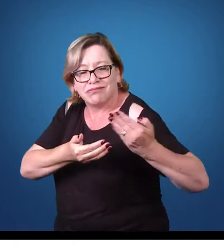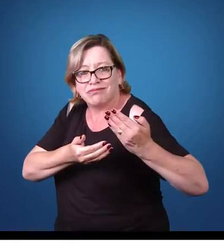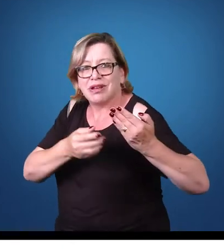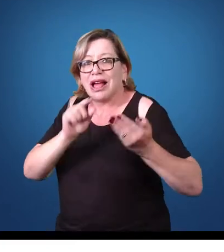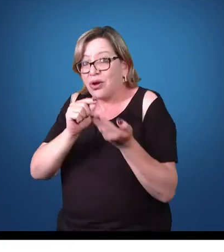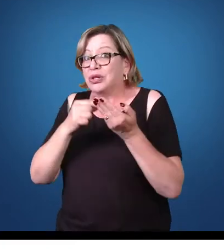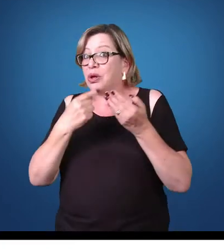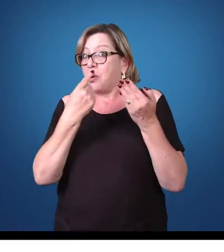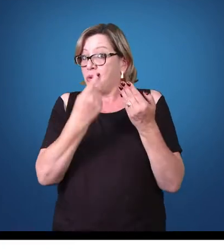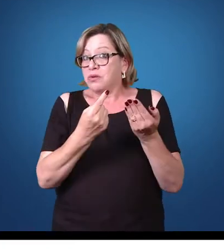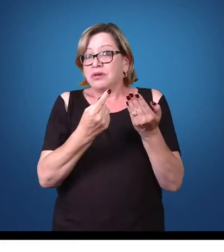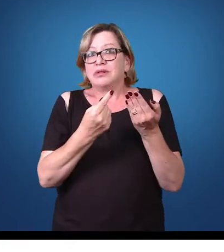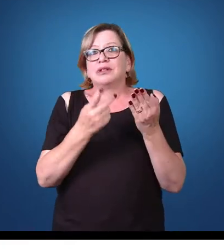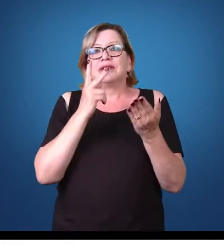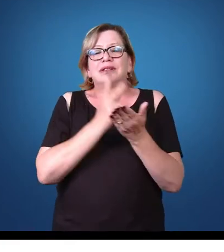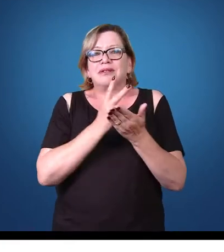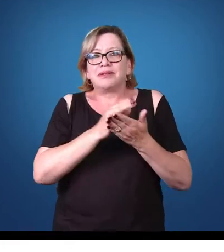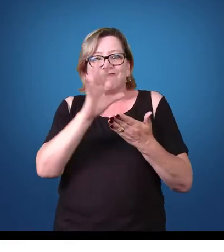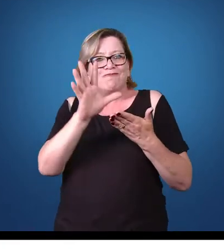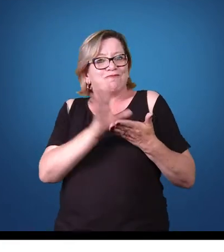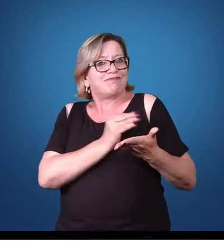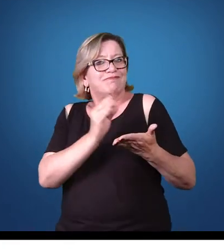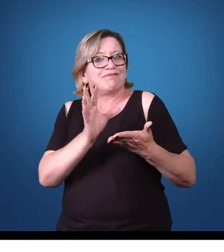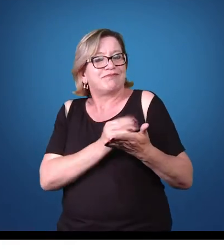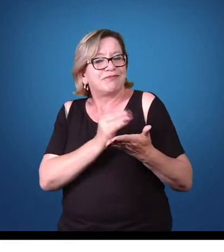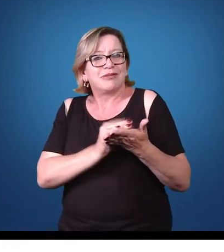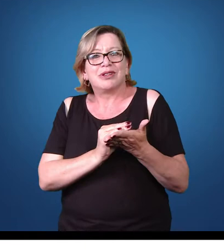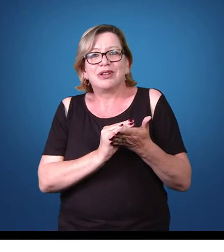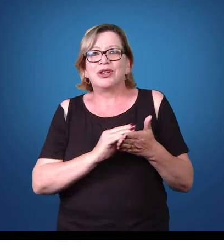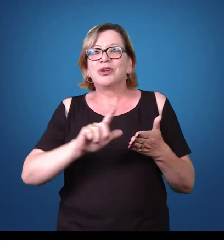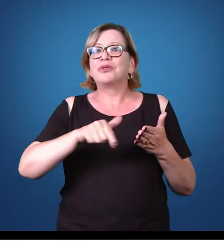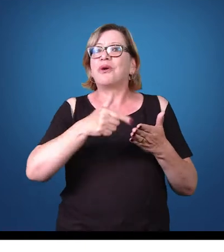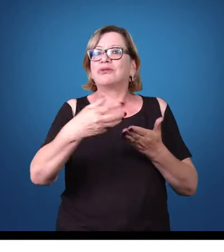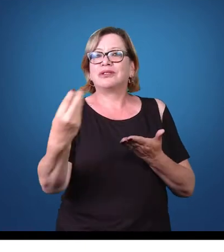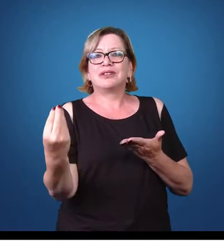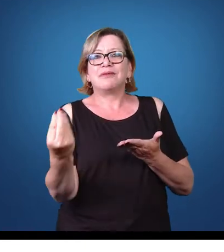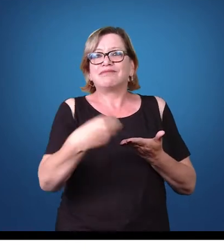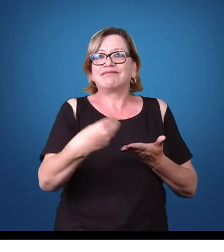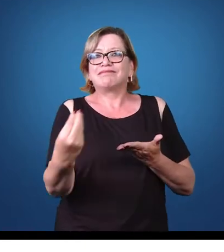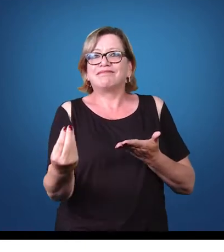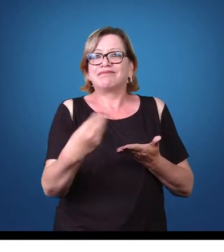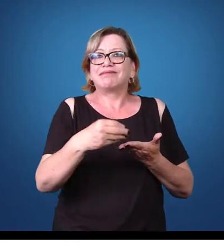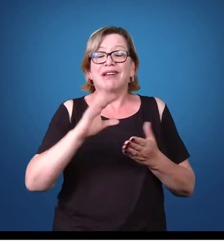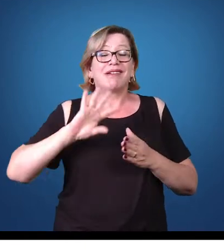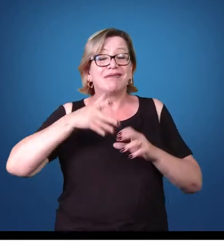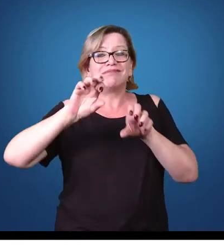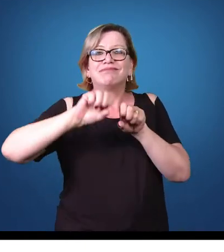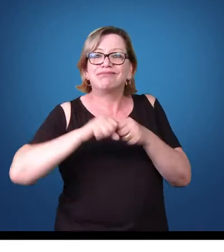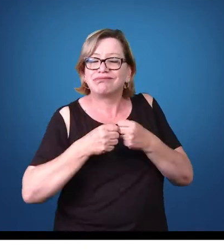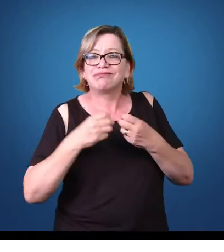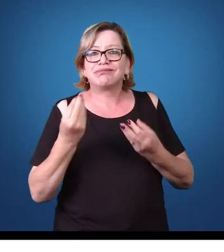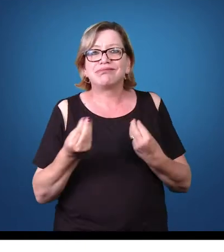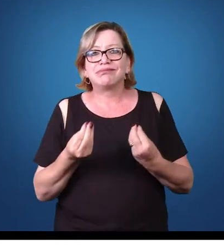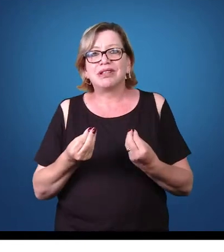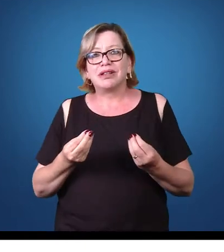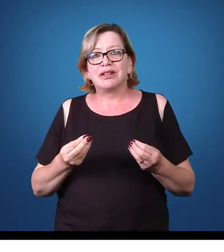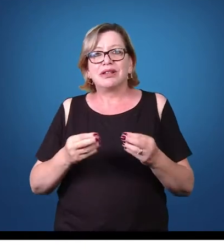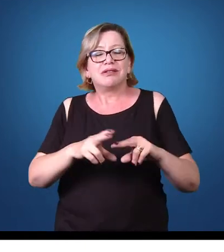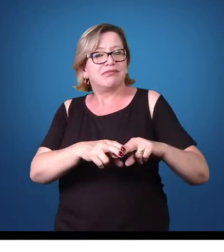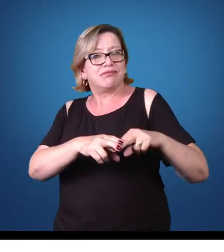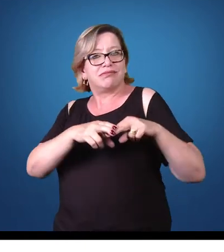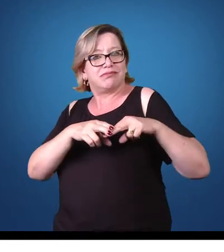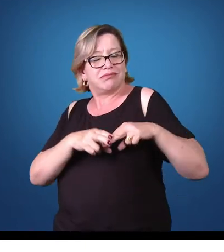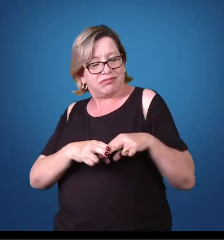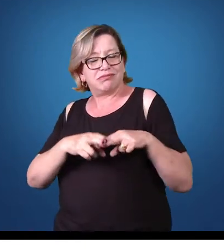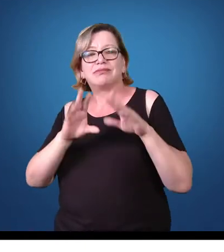deles vai ser beneficiado com essa relação e o outro vai ser prejudicado. Então, por conta